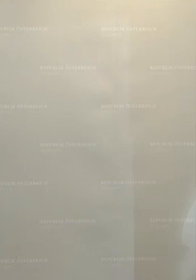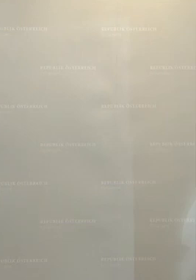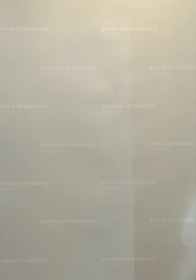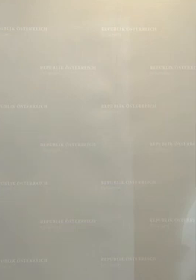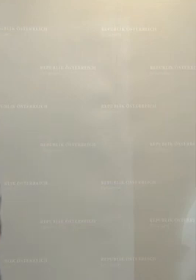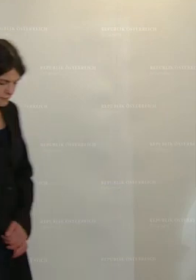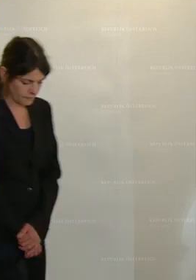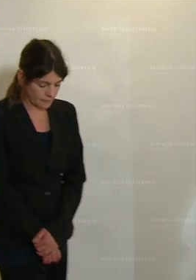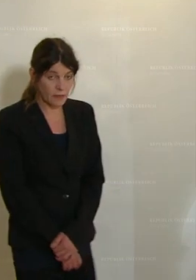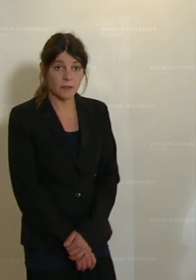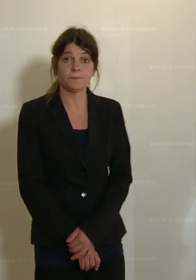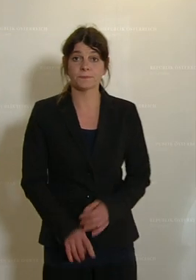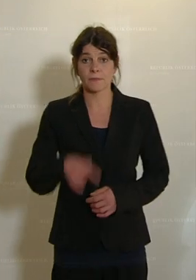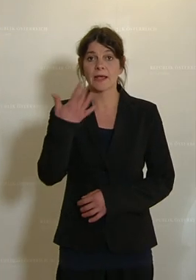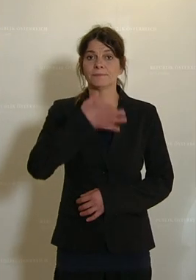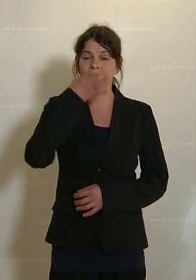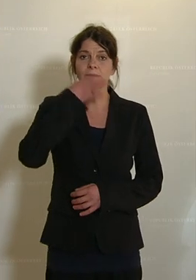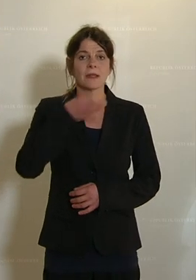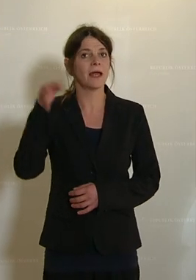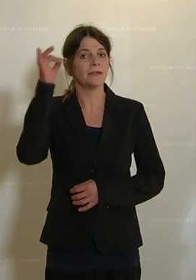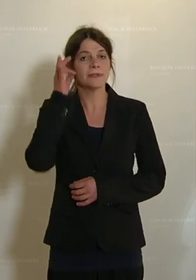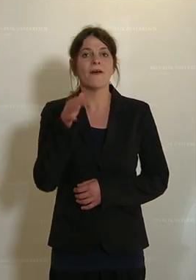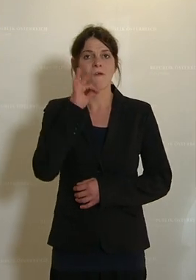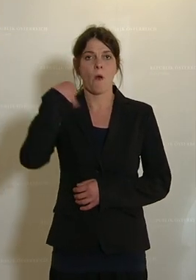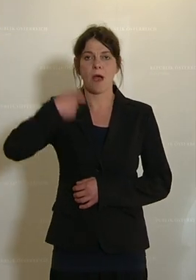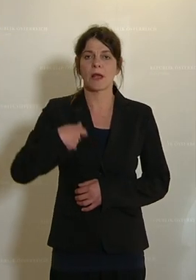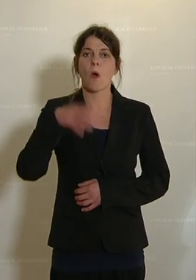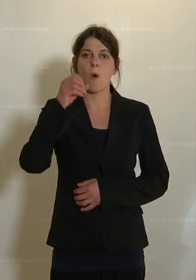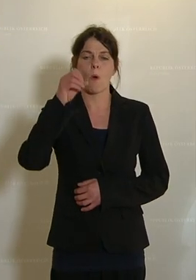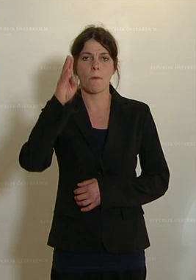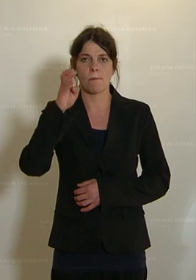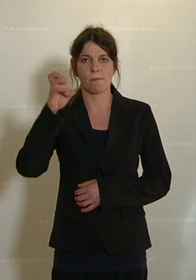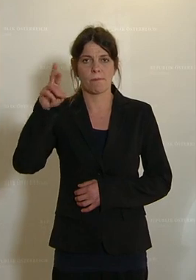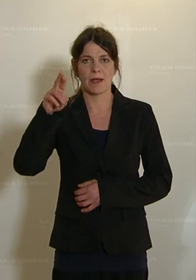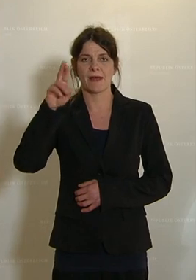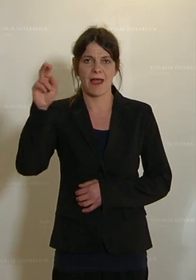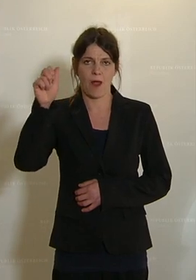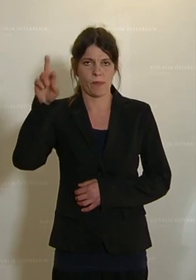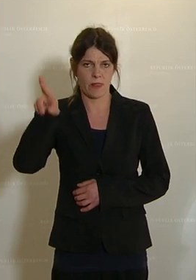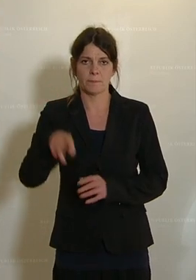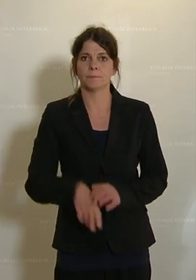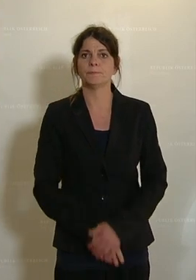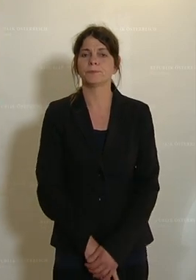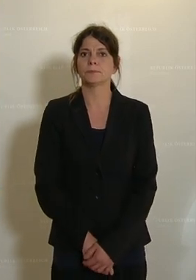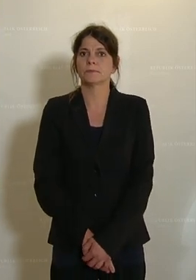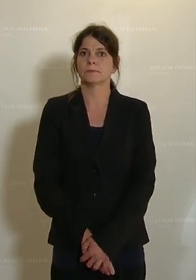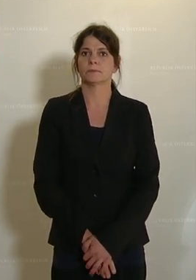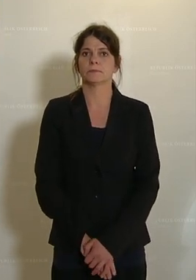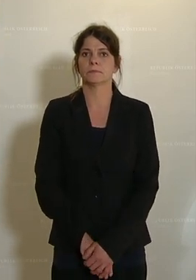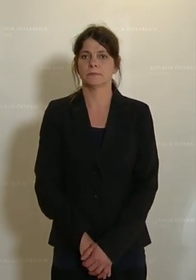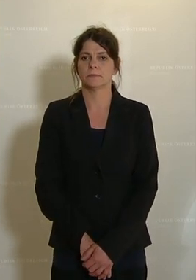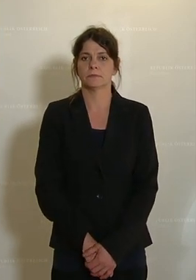Nächste Rednerin, Frau Abgeordnete Petra Oberrauner. Die Vizebürgermeisterin von Villache.